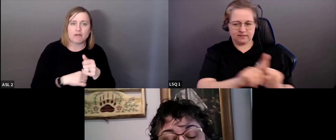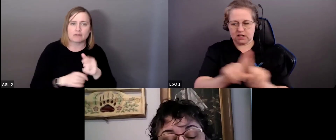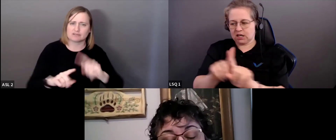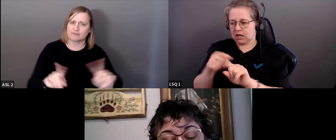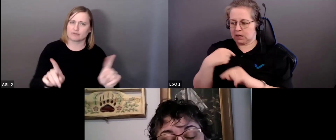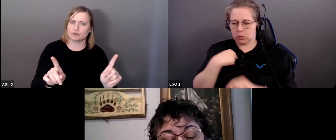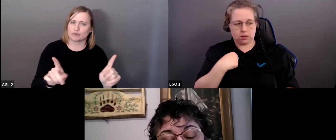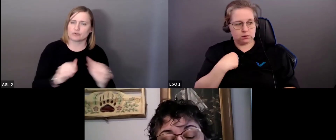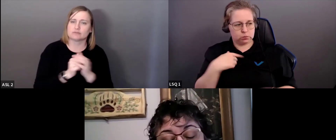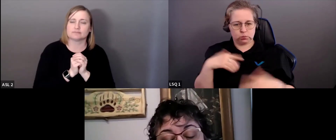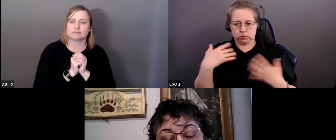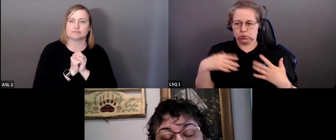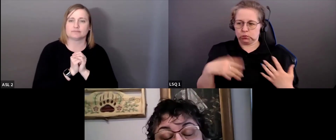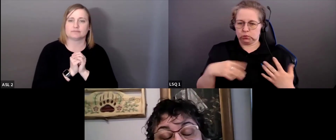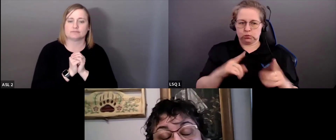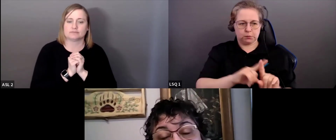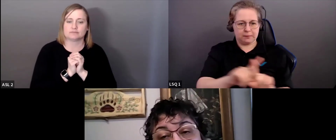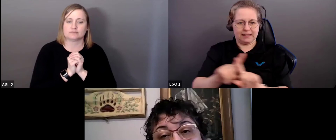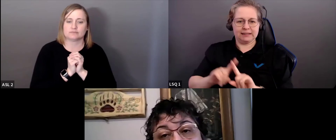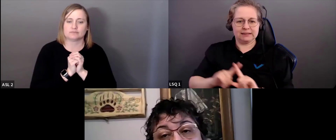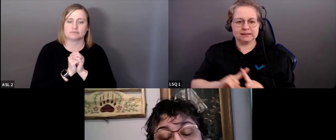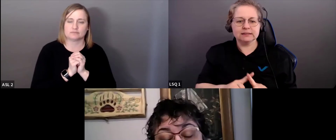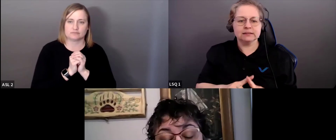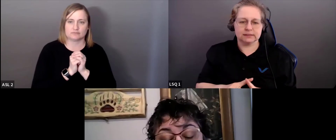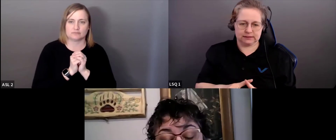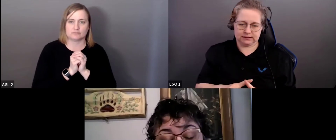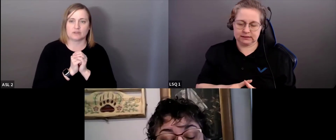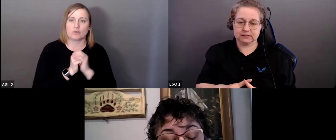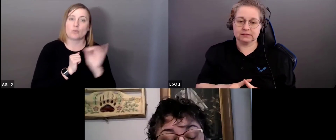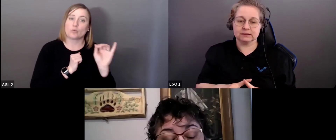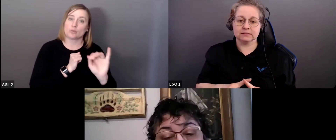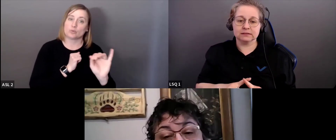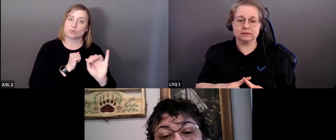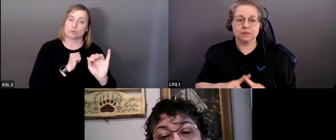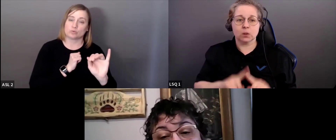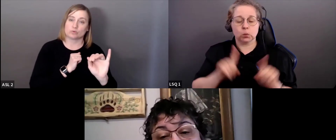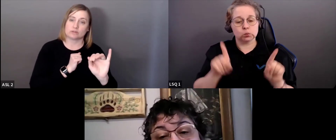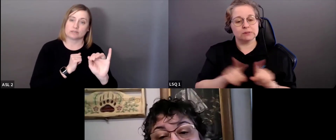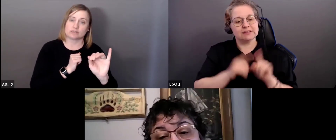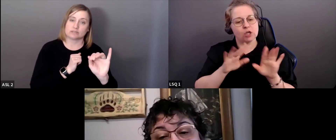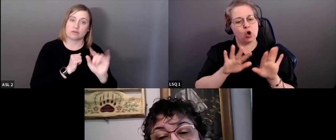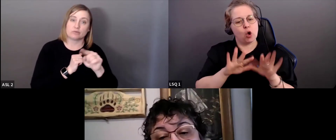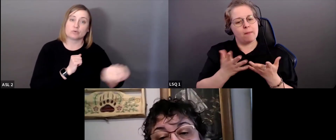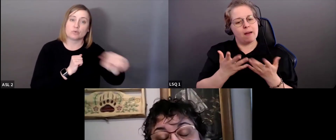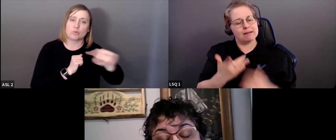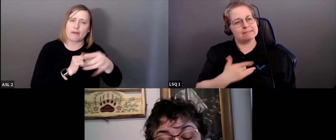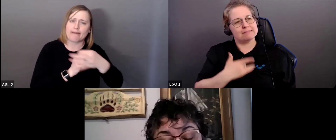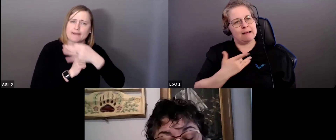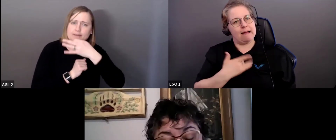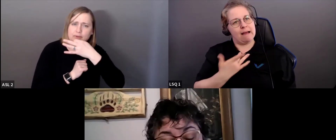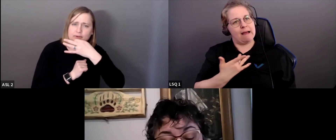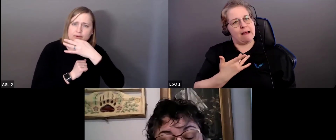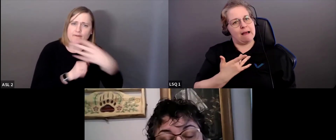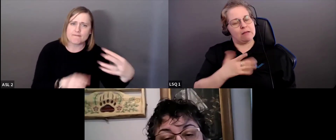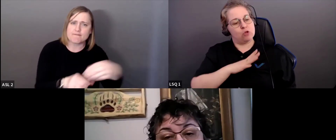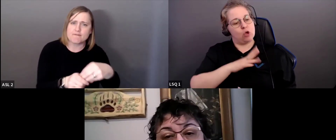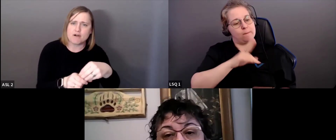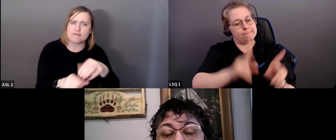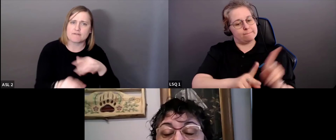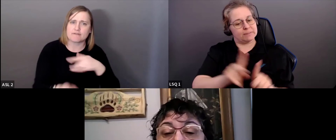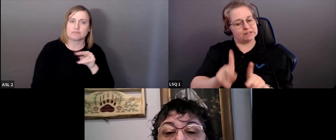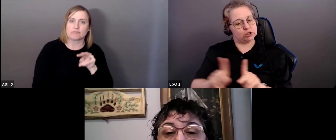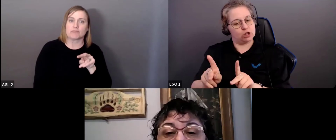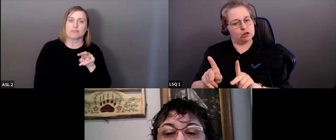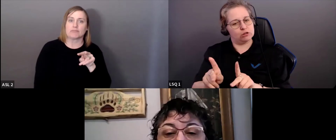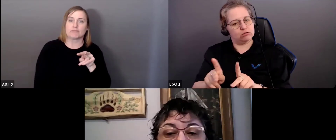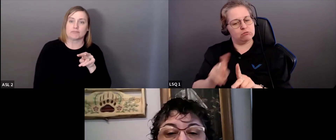vous. Et l'idée qu'il y avait des gens qui étaient bien